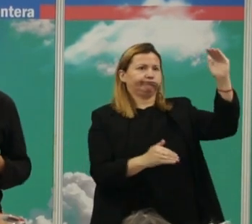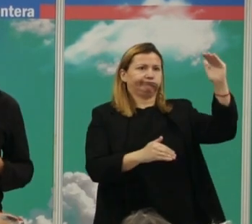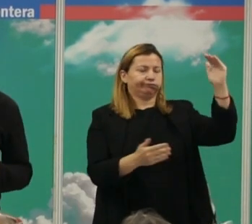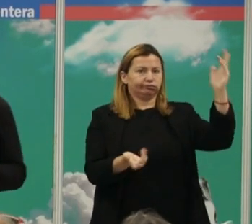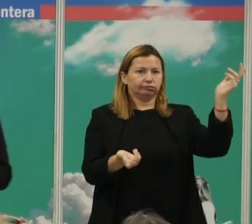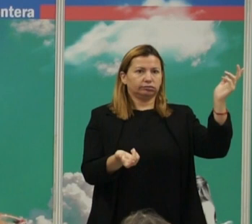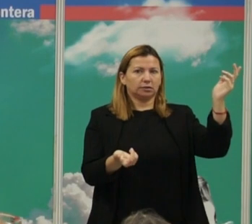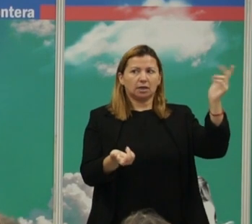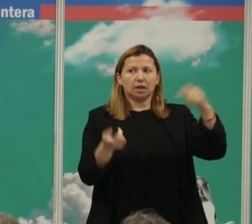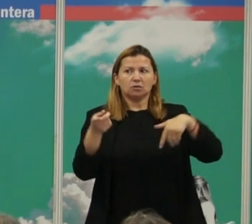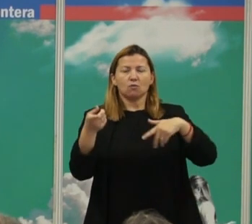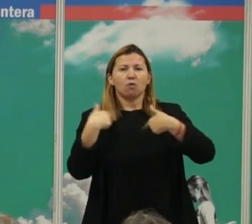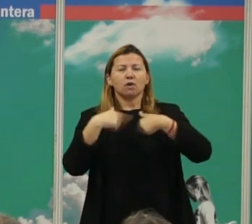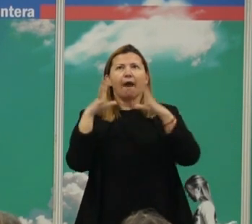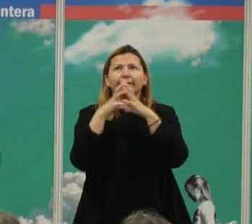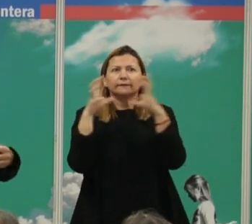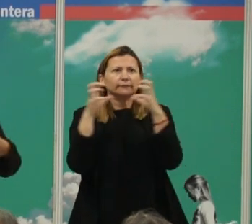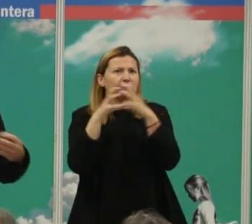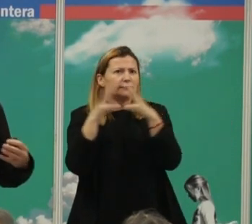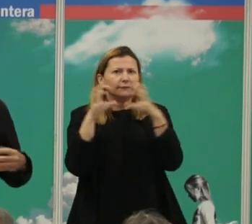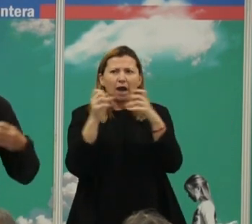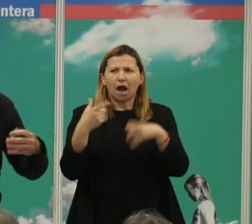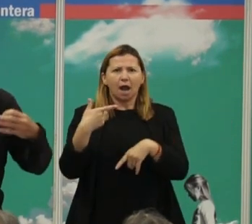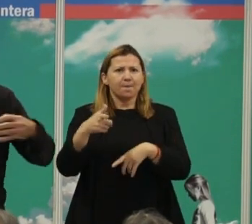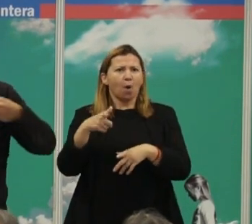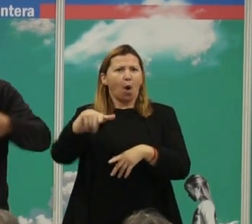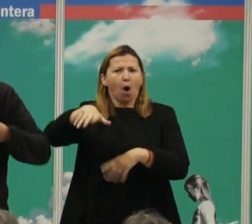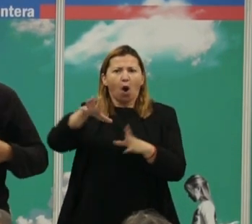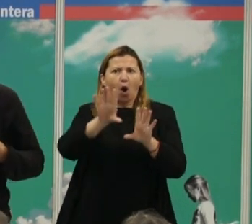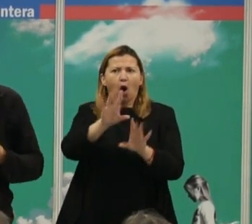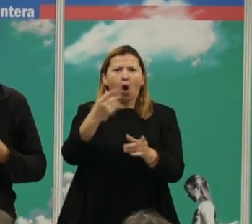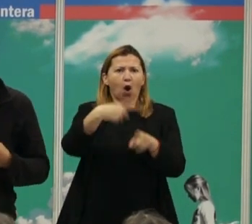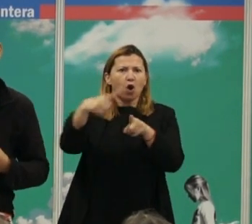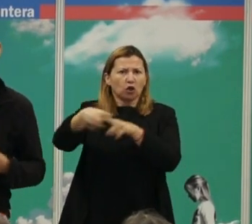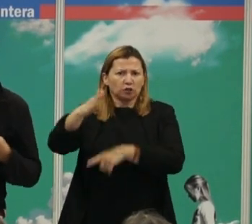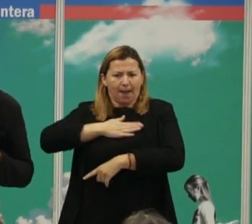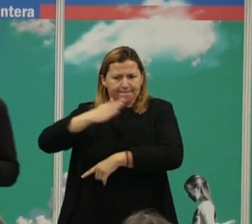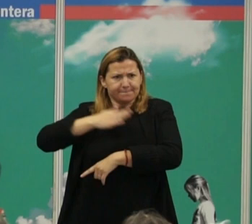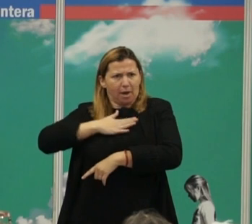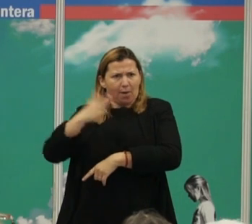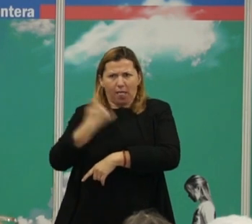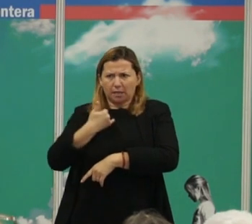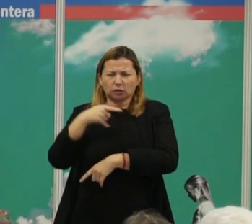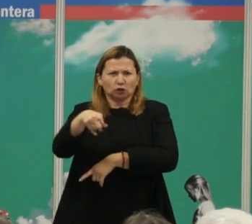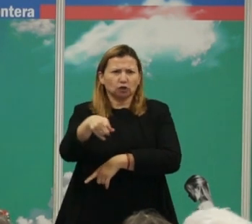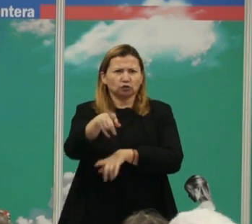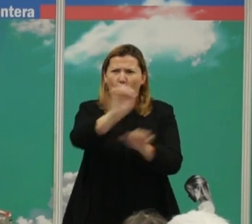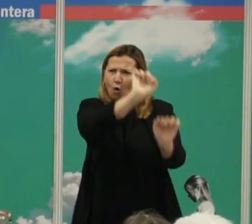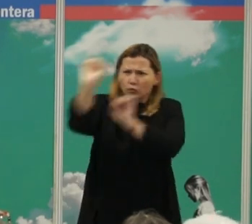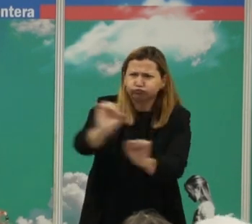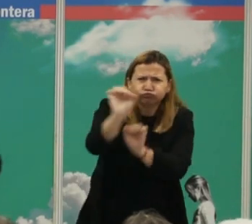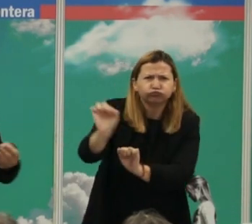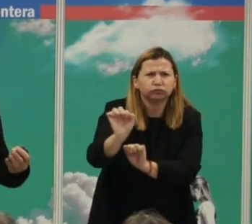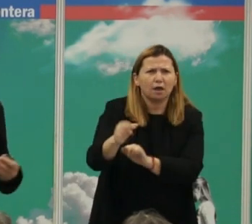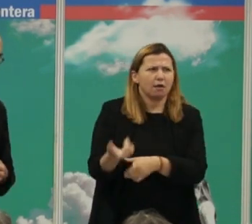como un deseo, una ansia por tener propiedad privada, que hace que tú la defiendas e intentes defenderla con respecto al resto de